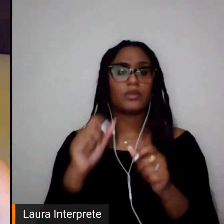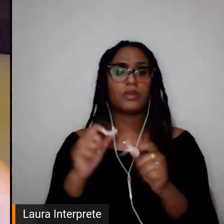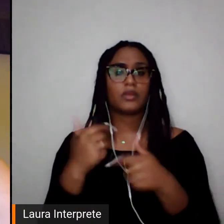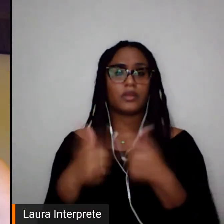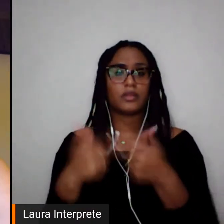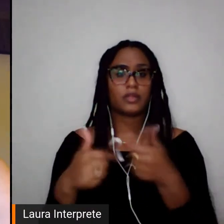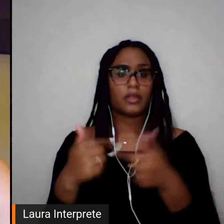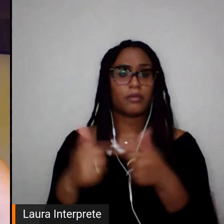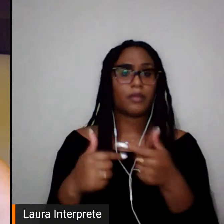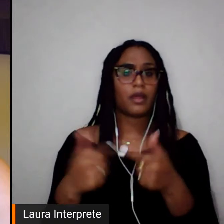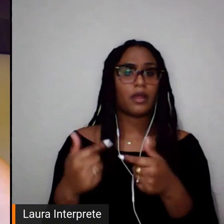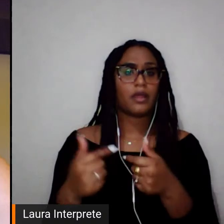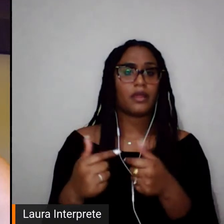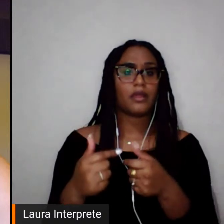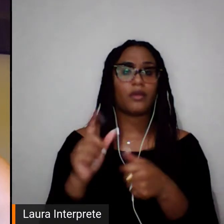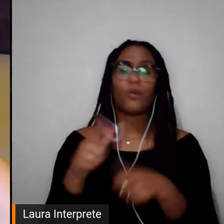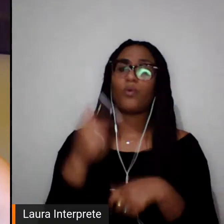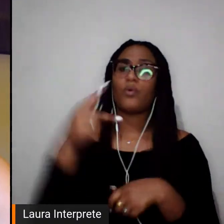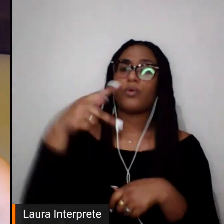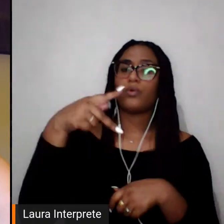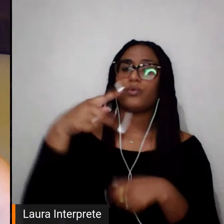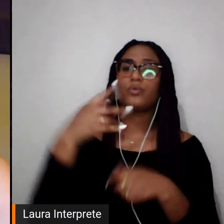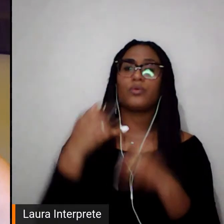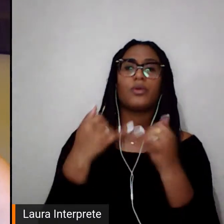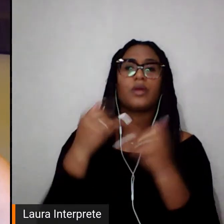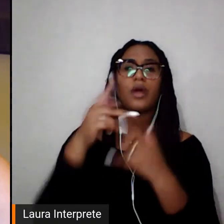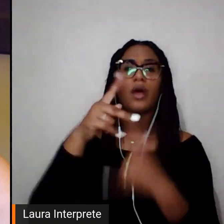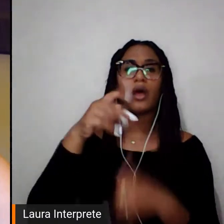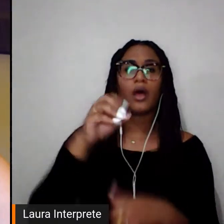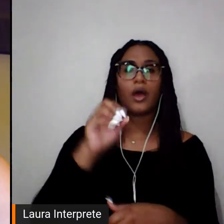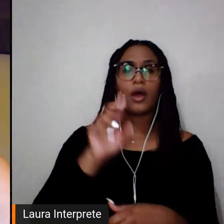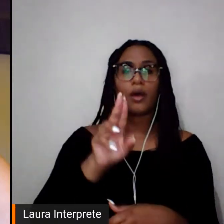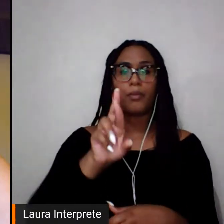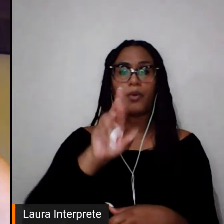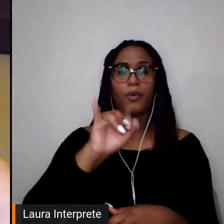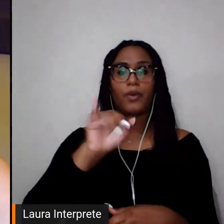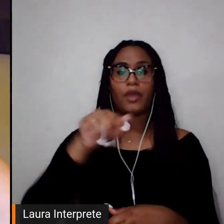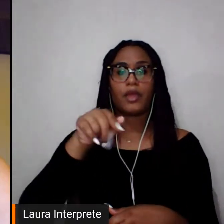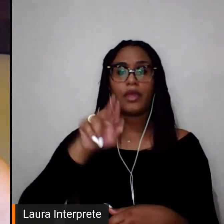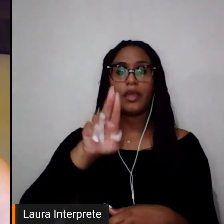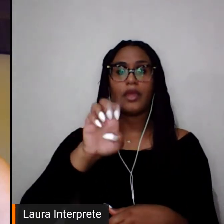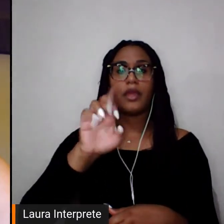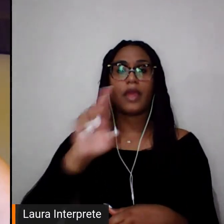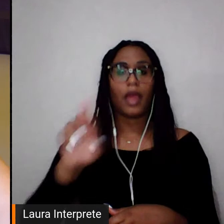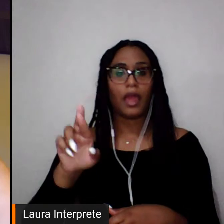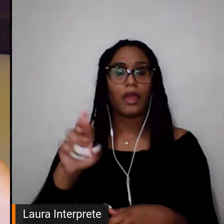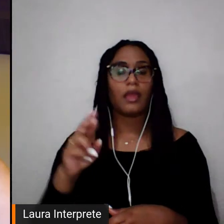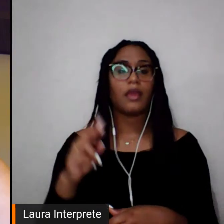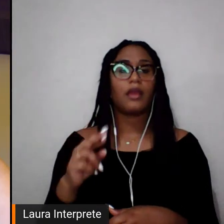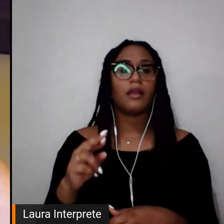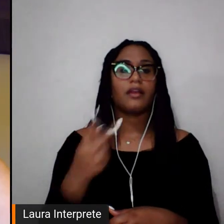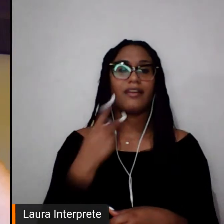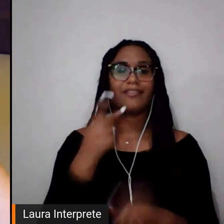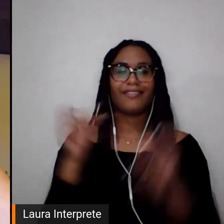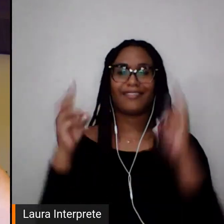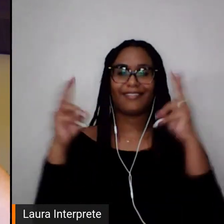o Paul Riquet, quando ele vai falar que, embora se apaguem, quem tem o poder tem o poder de